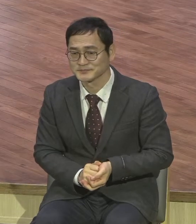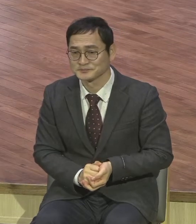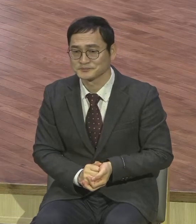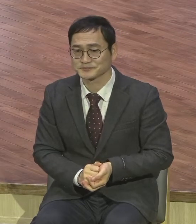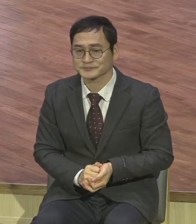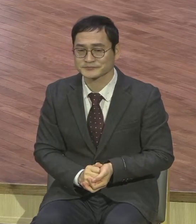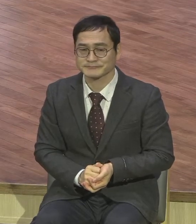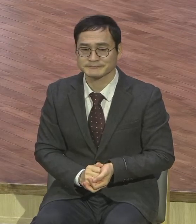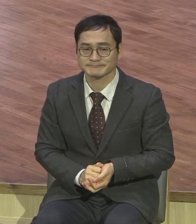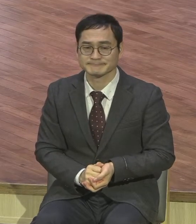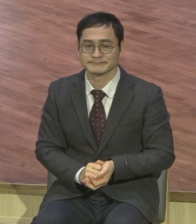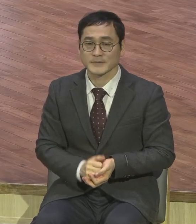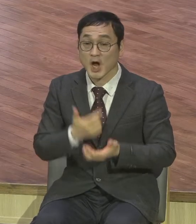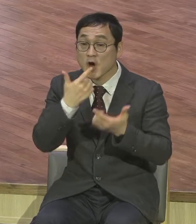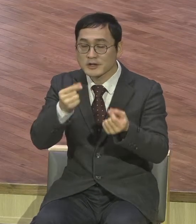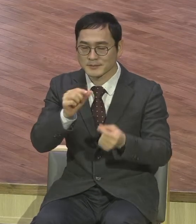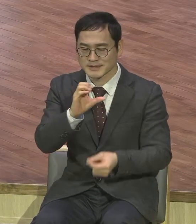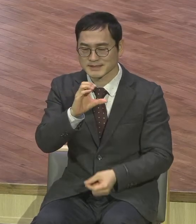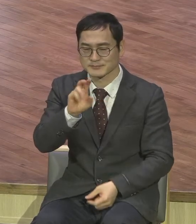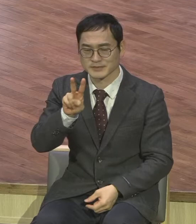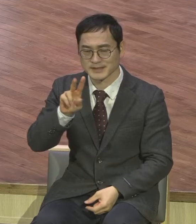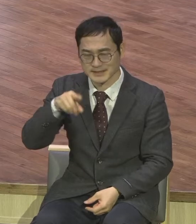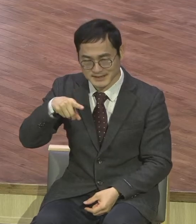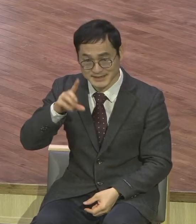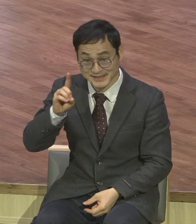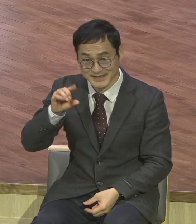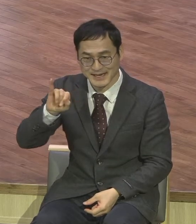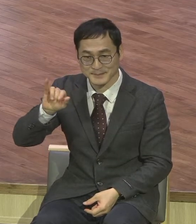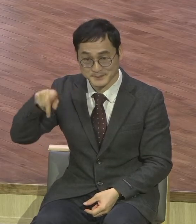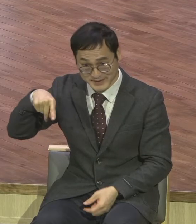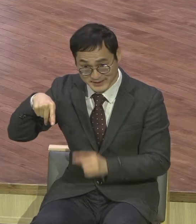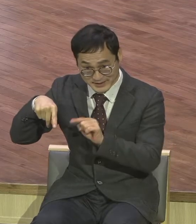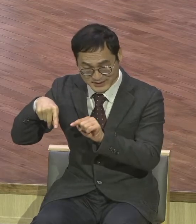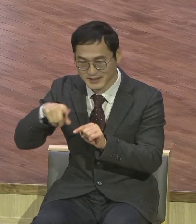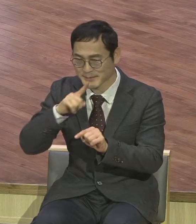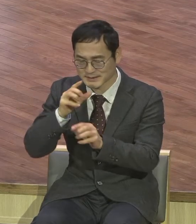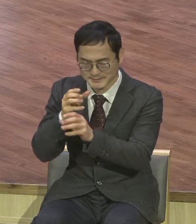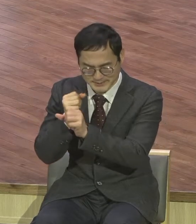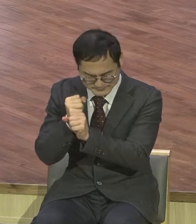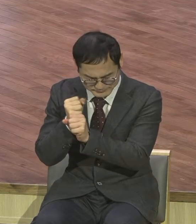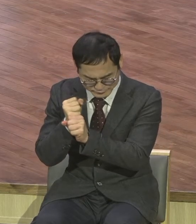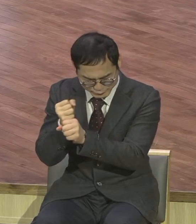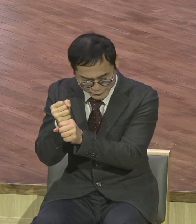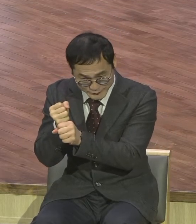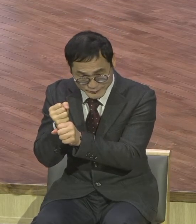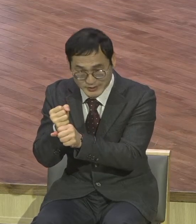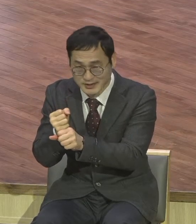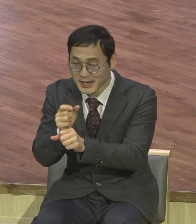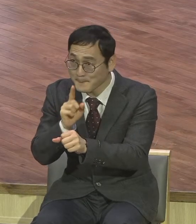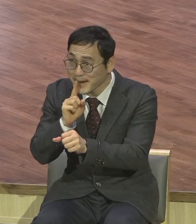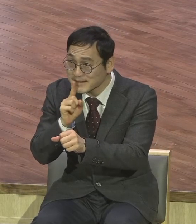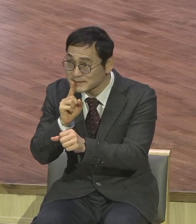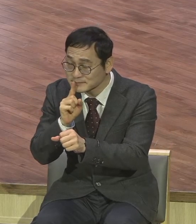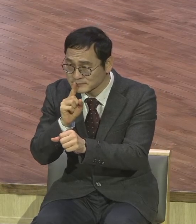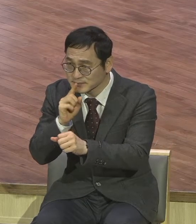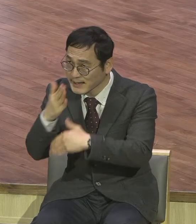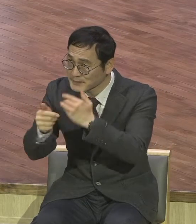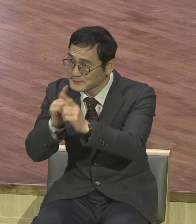보면서 묵상하고 내가 잡은 말씀. 이번 주에 잡은 말씀. 이게 말씀자고. 그것을